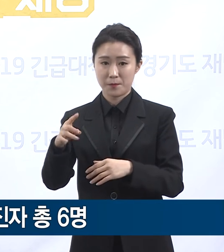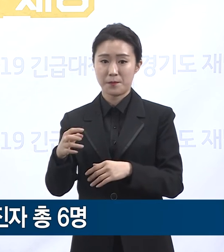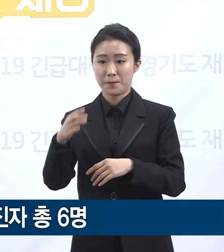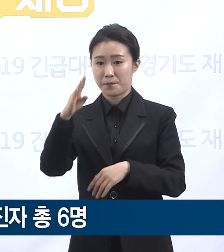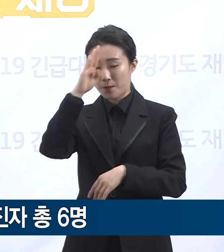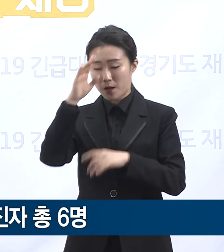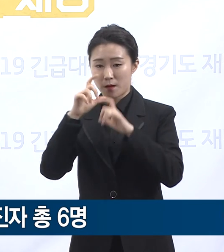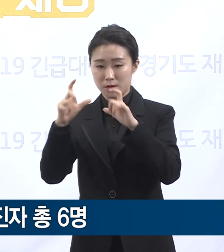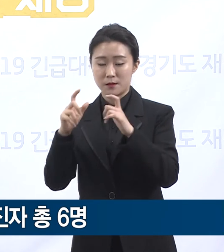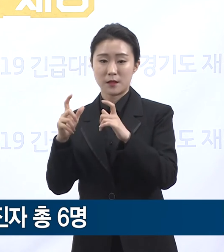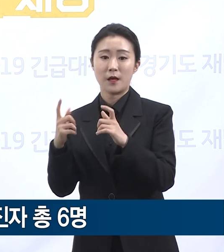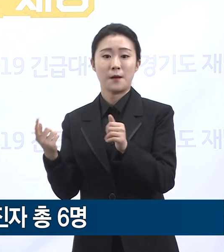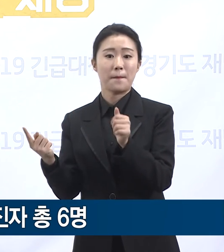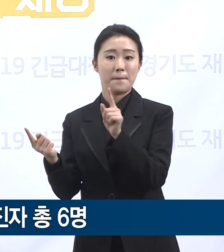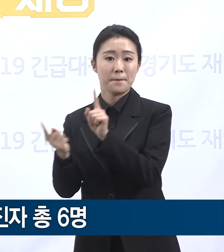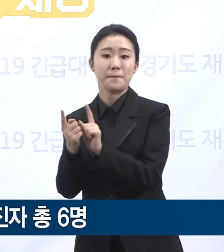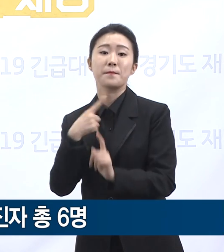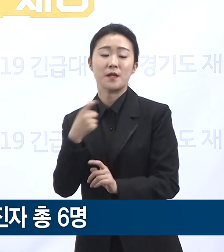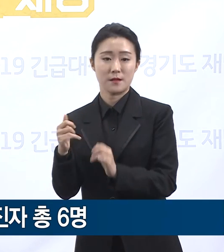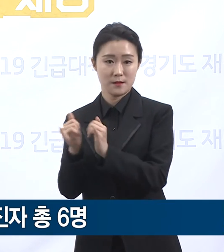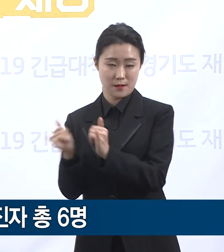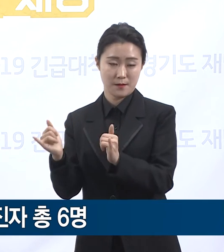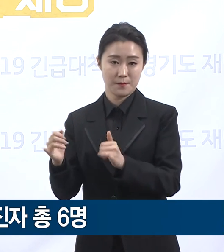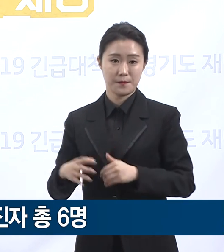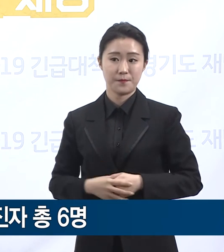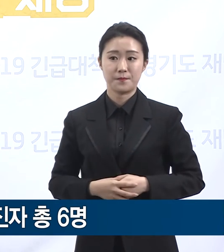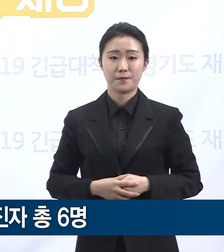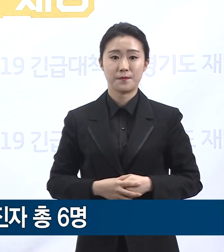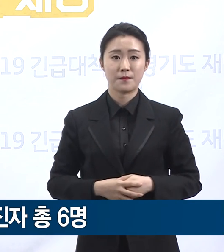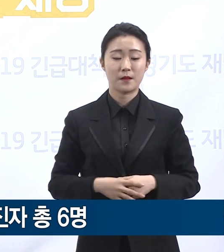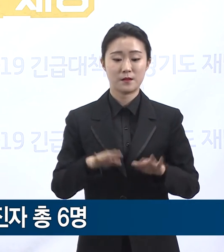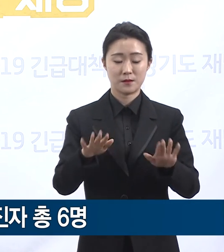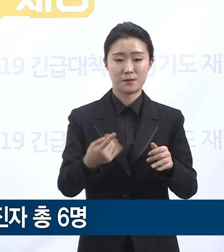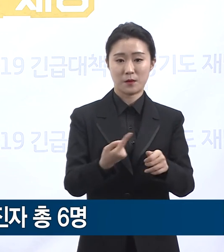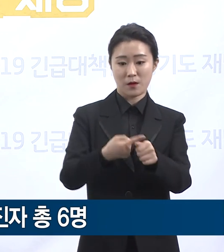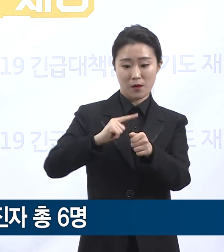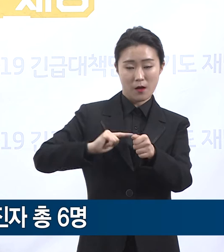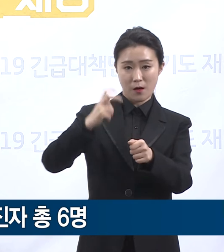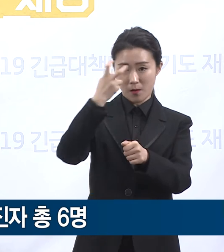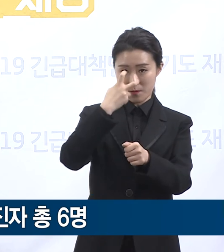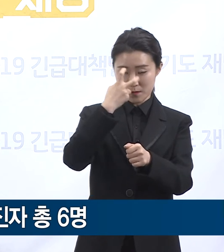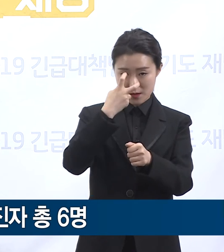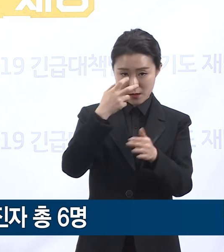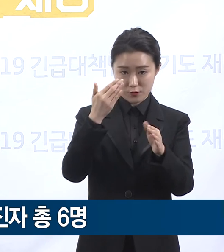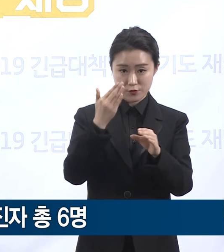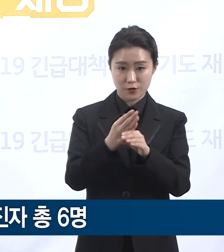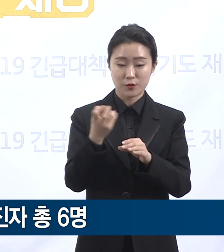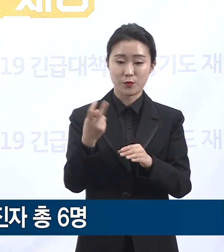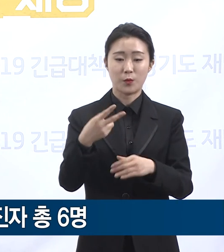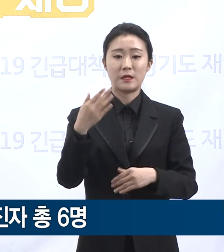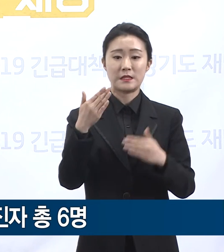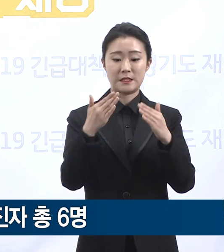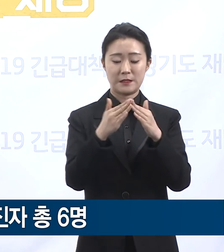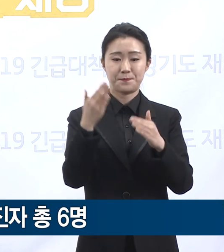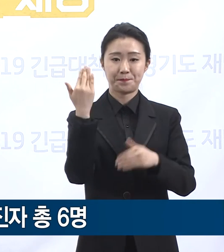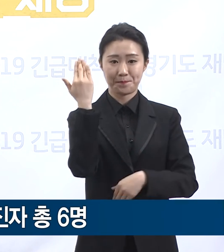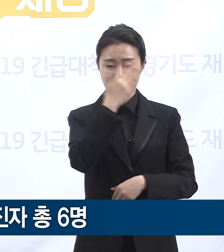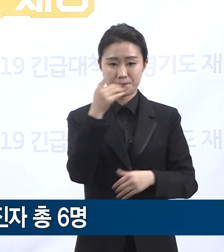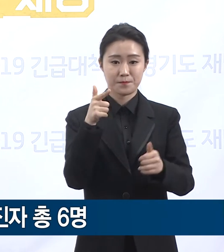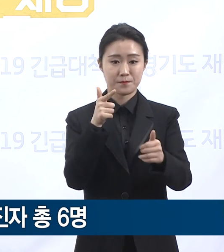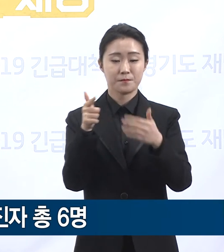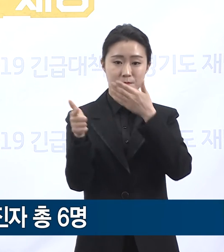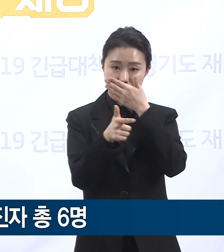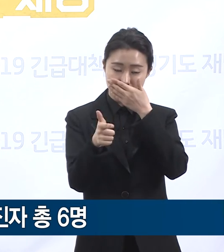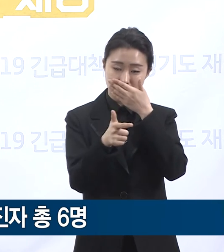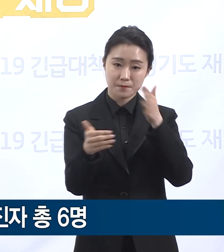확진자의 자택에 대해 방역 소독을 실시하고 역학조사 중에 있으며 접촉자에 대한 검사 의뢰 및 자가격리 조치 후 모니터링